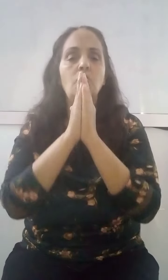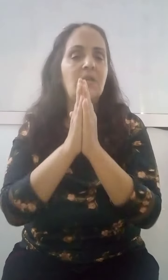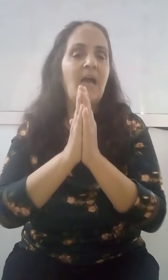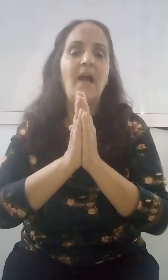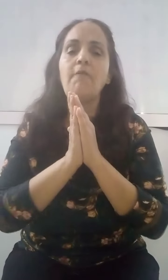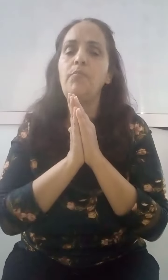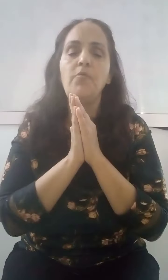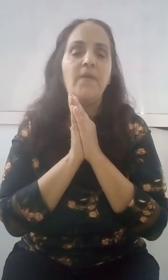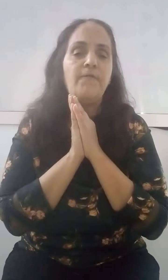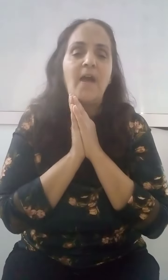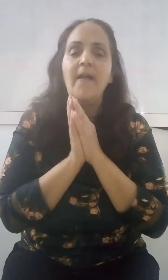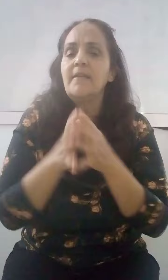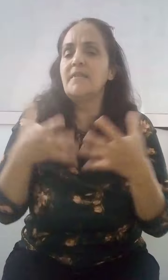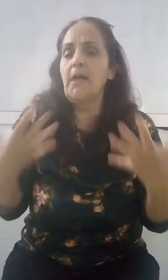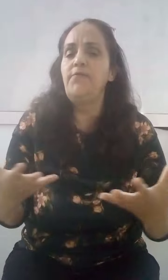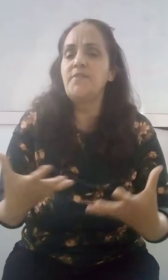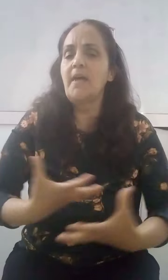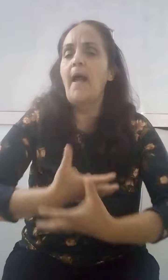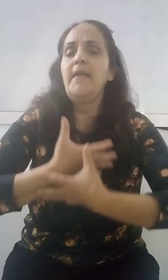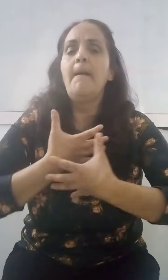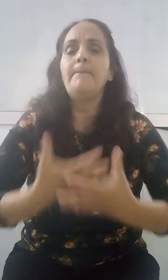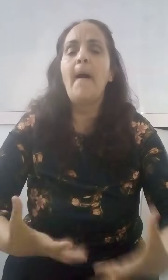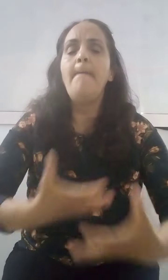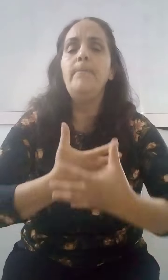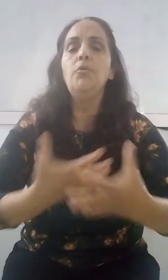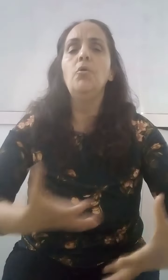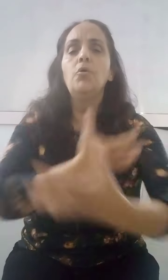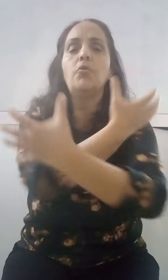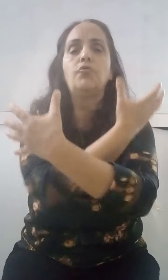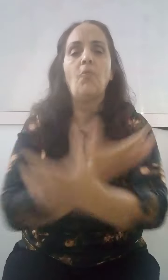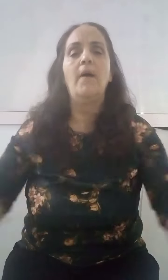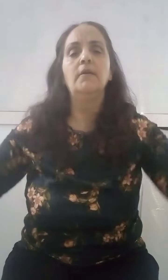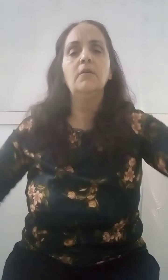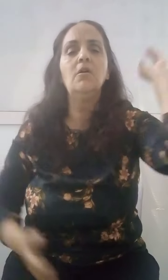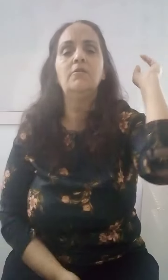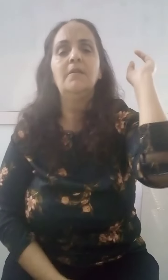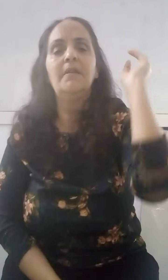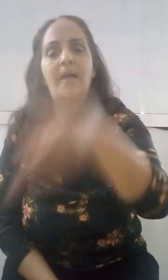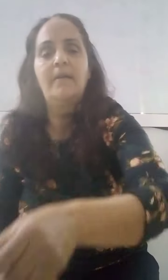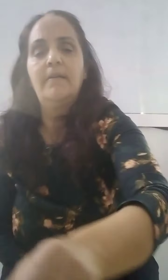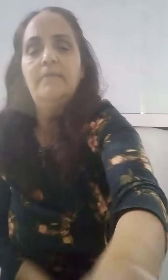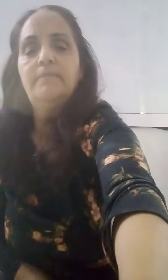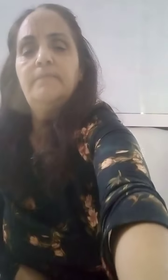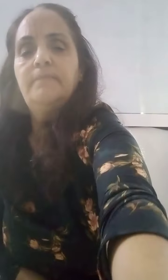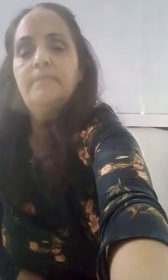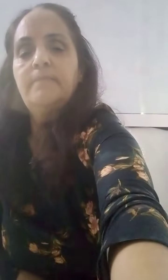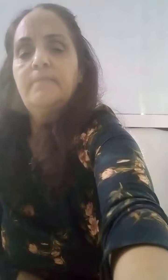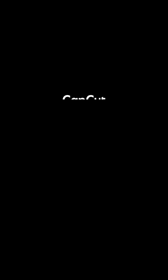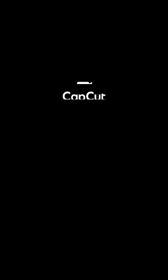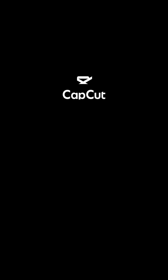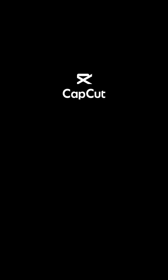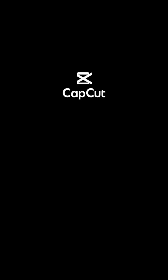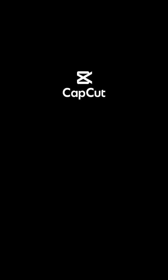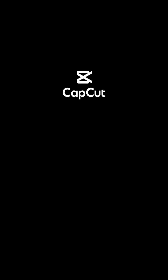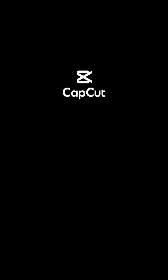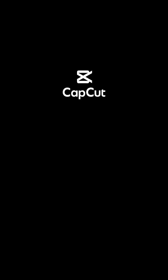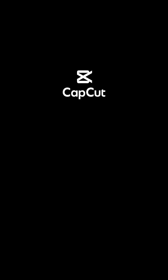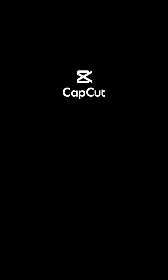قنقر